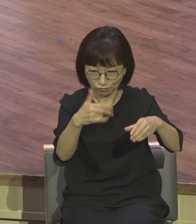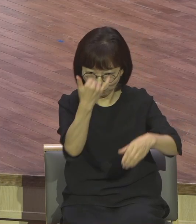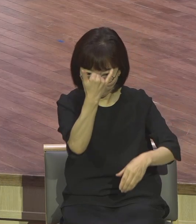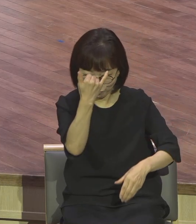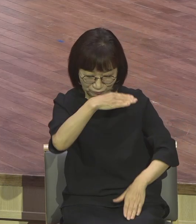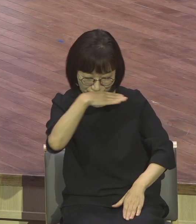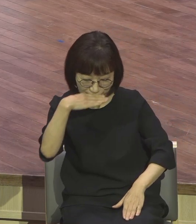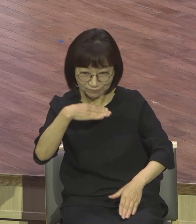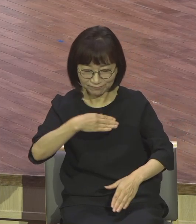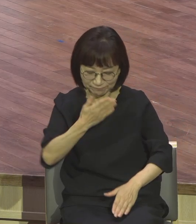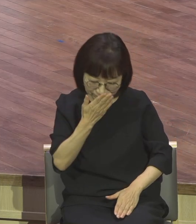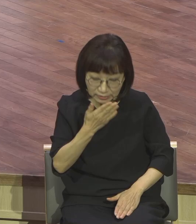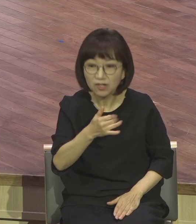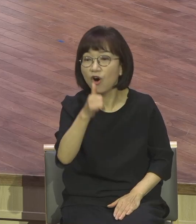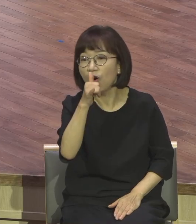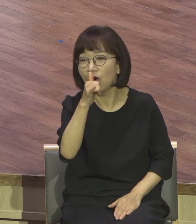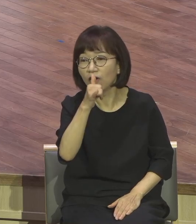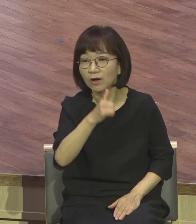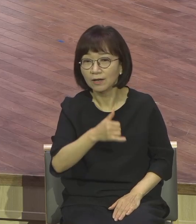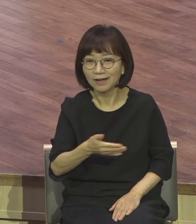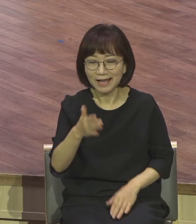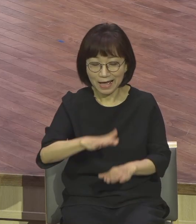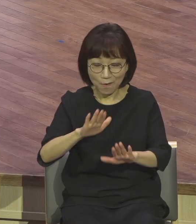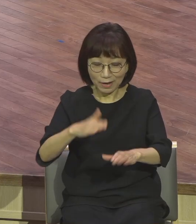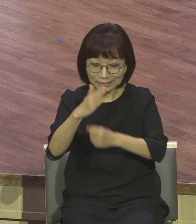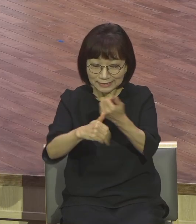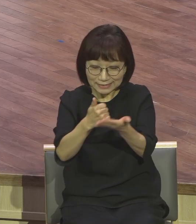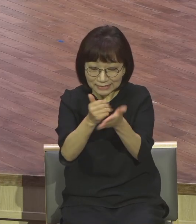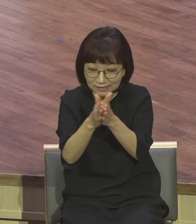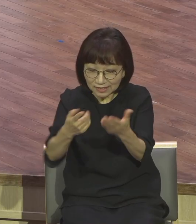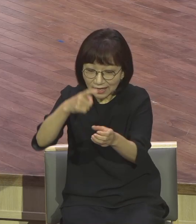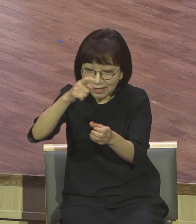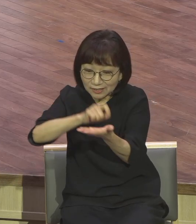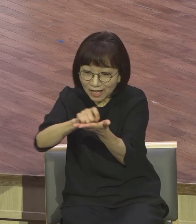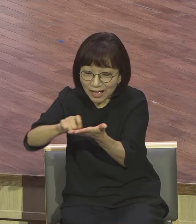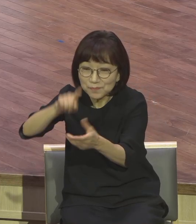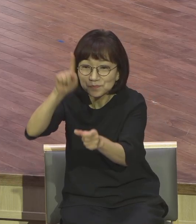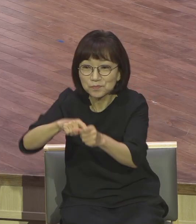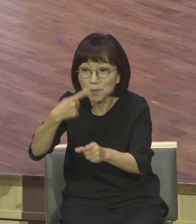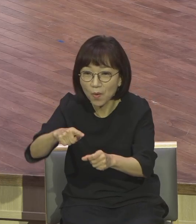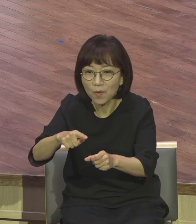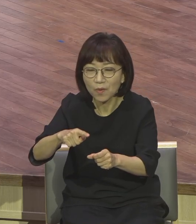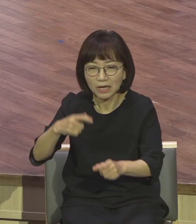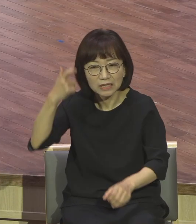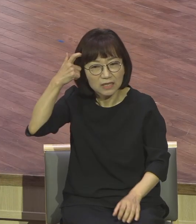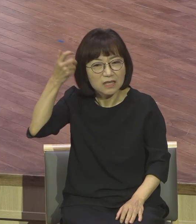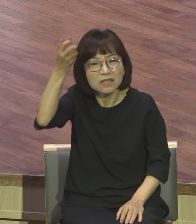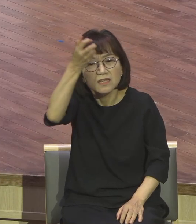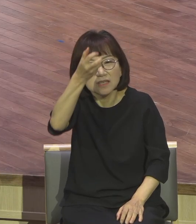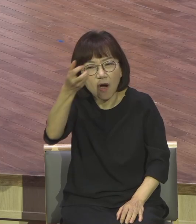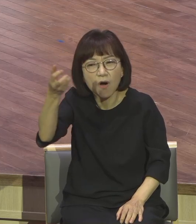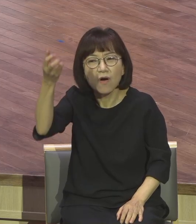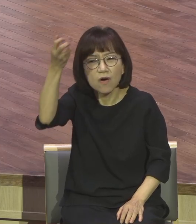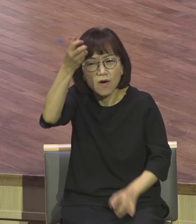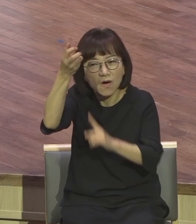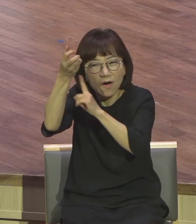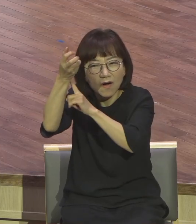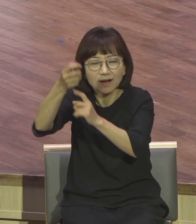성경은 영적인 실체를 말씀하고 있는 거예요. 눈에 보이는 거 말하는 게 아니라 여러분 전부 눈에 보이는 거 가서 사는데